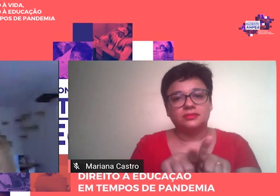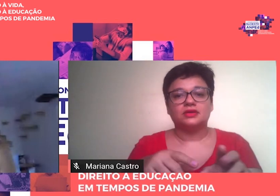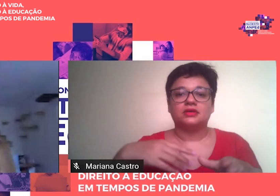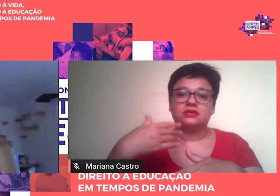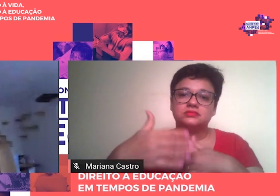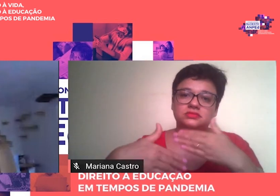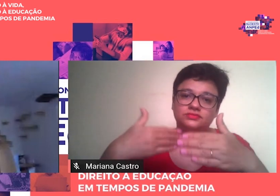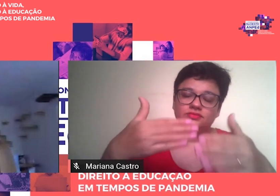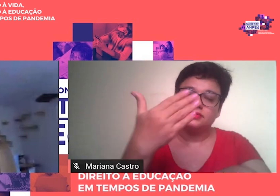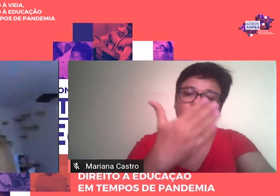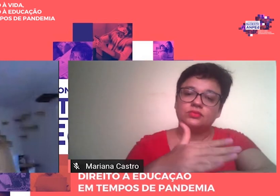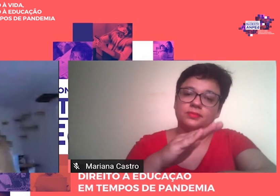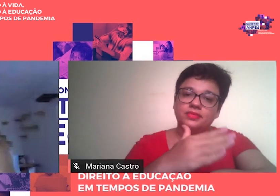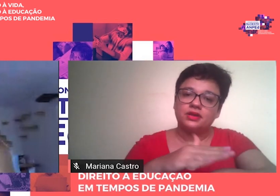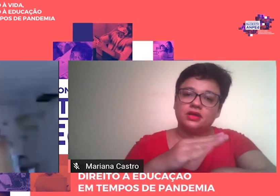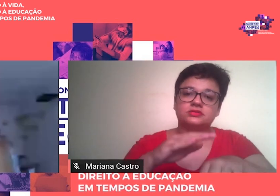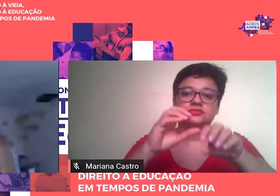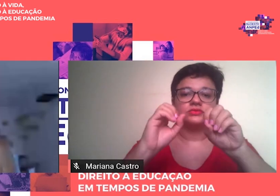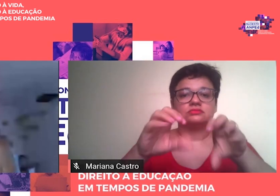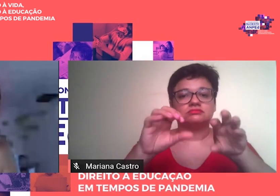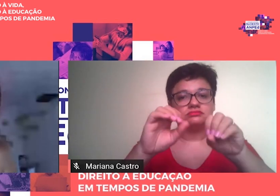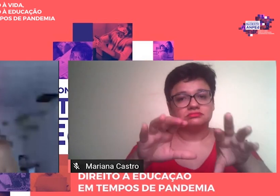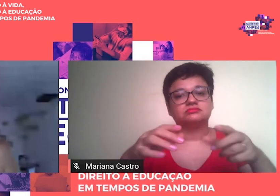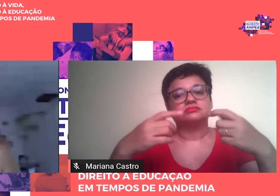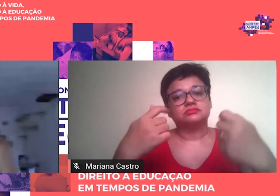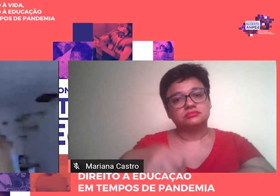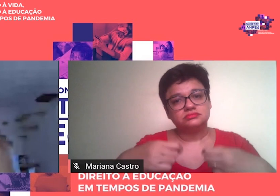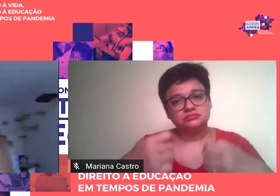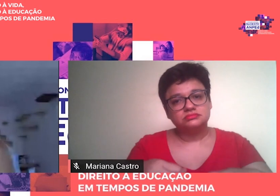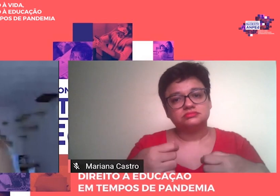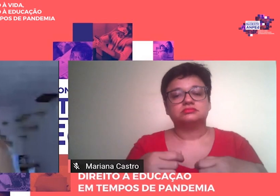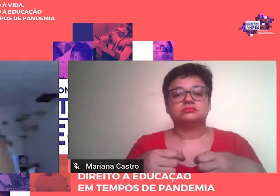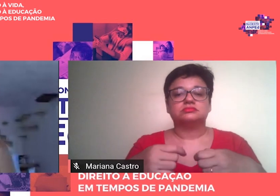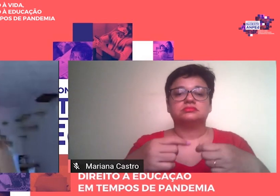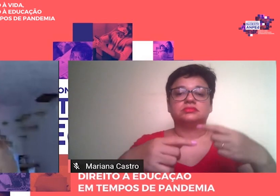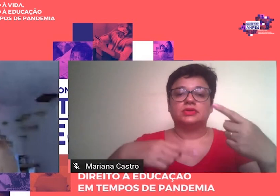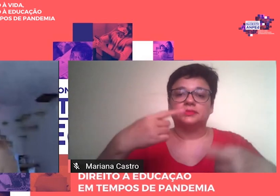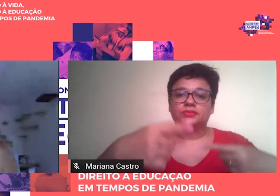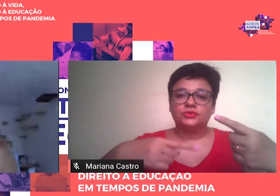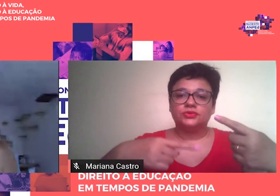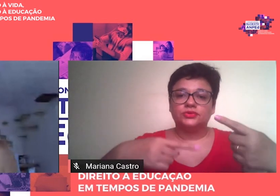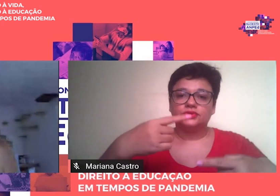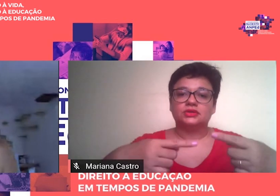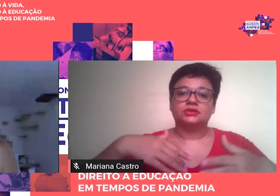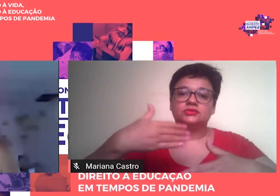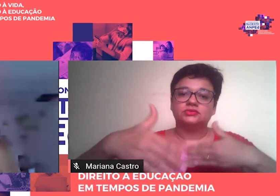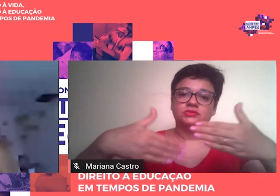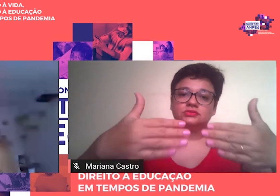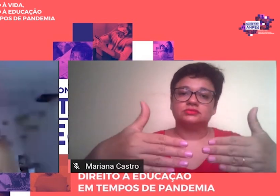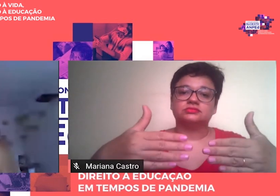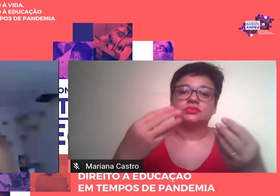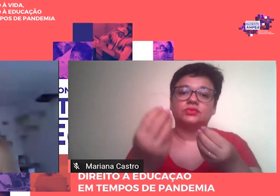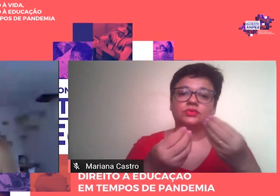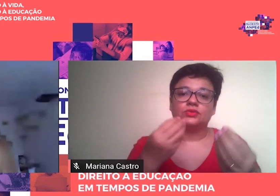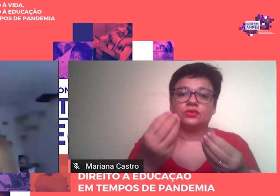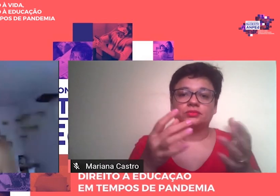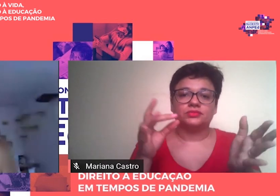da prática educativa depende da política para viabilizar as condições de realização,